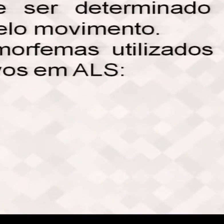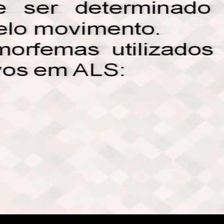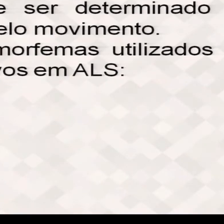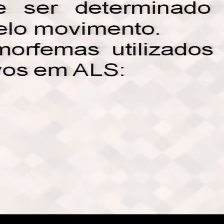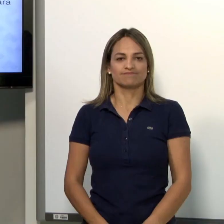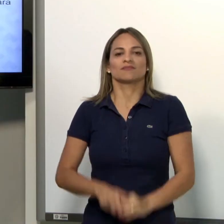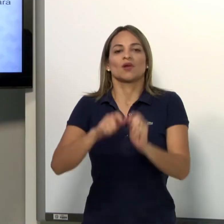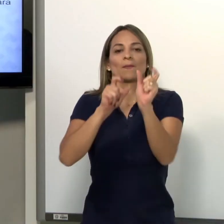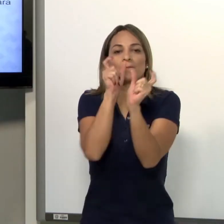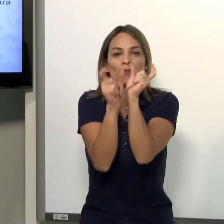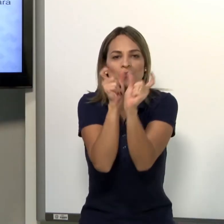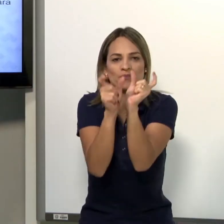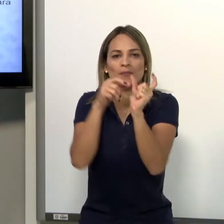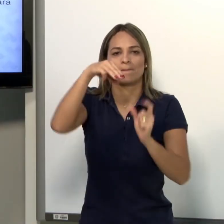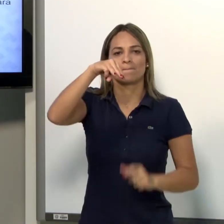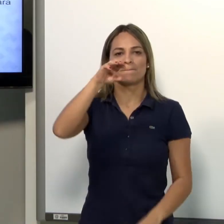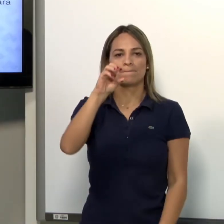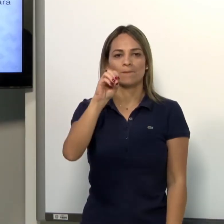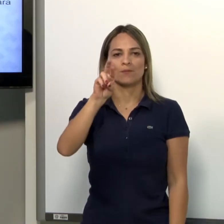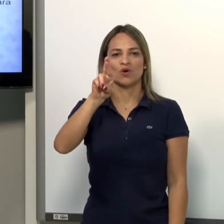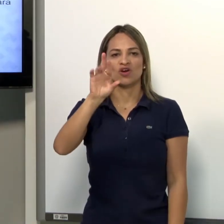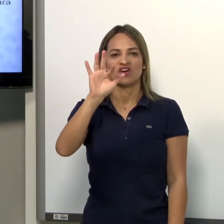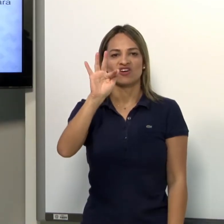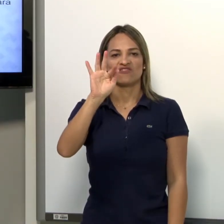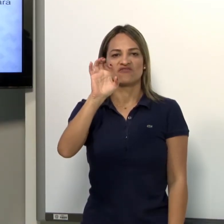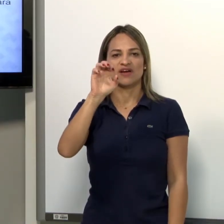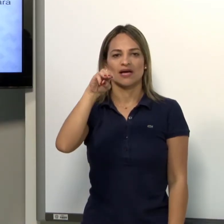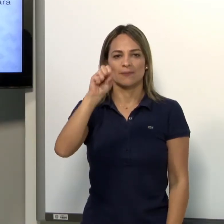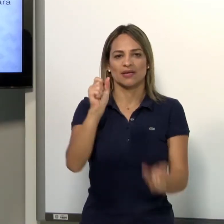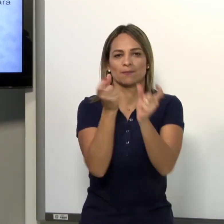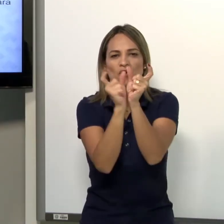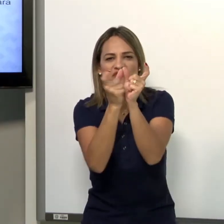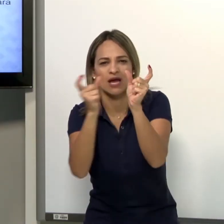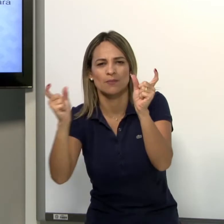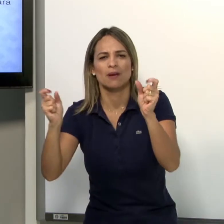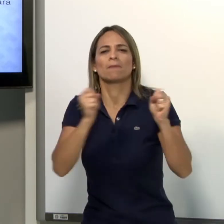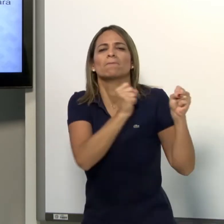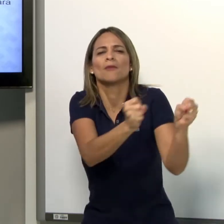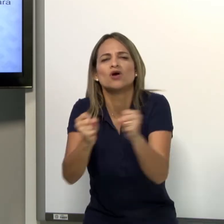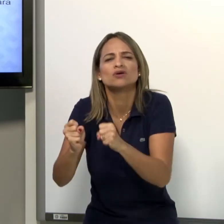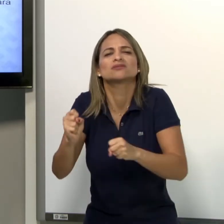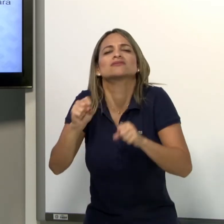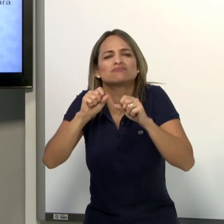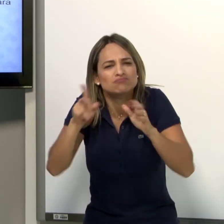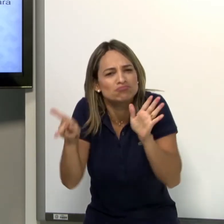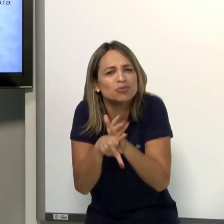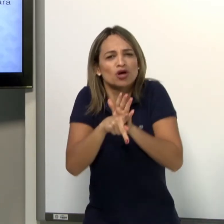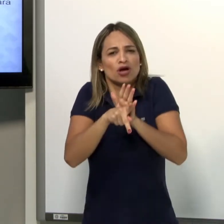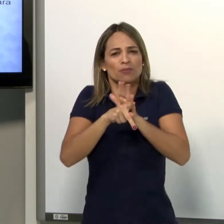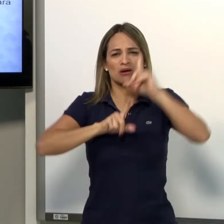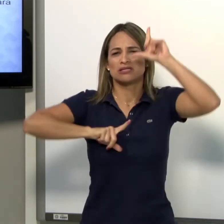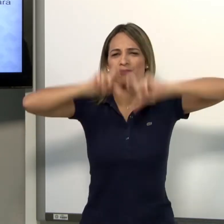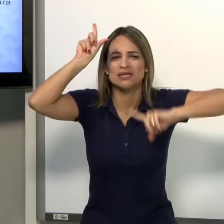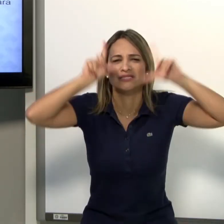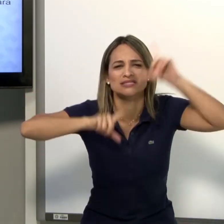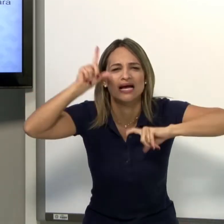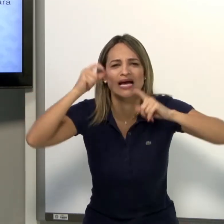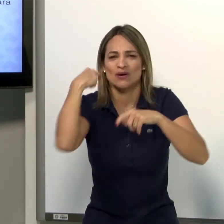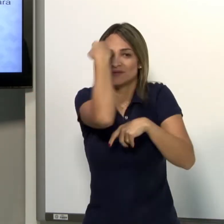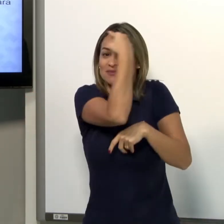Então, o morfema, ele pode ser determinado pela expressão facial e